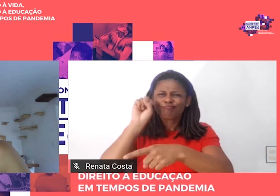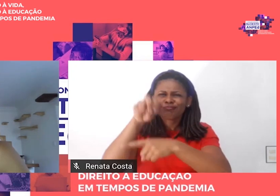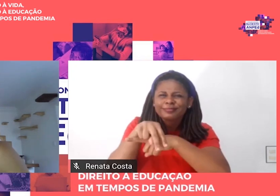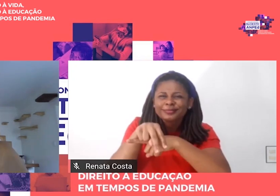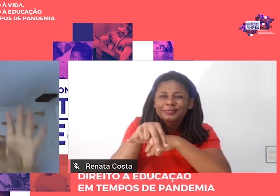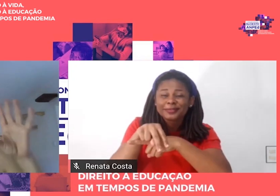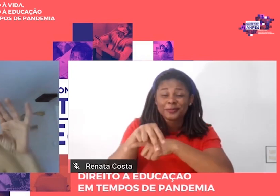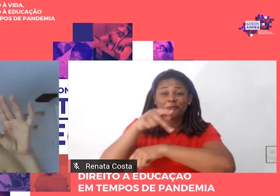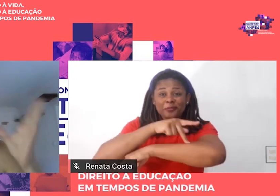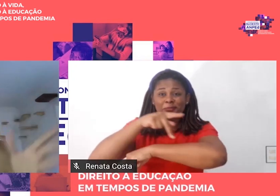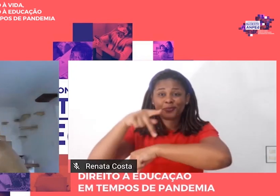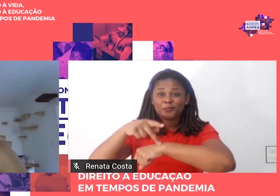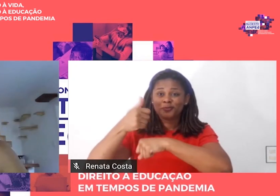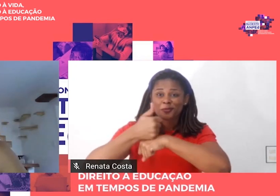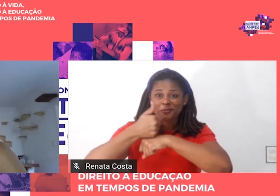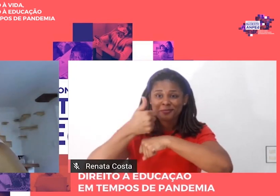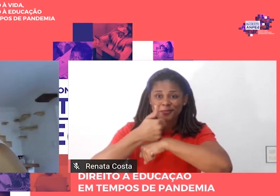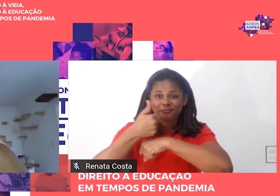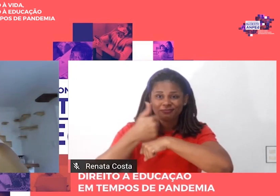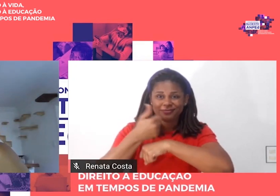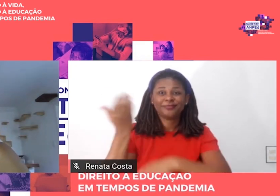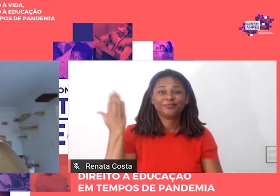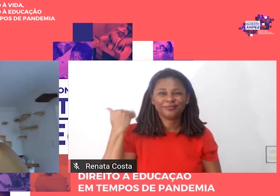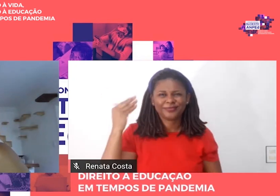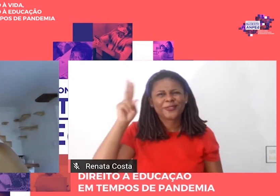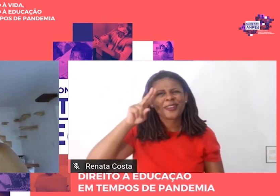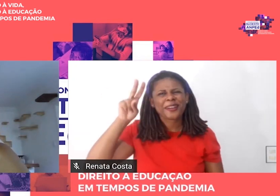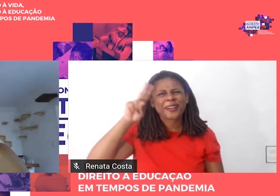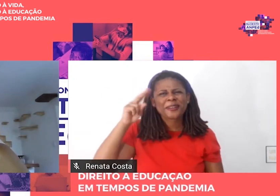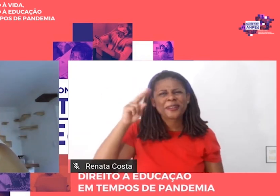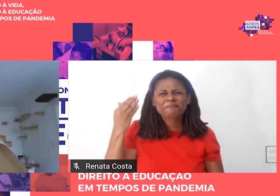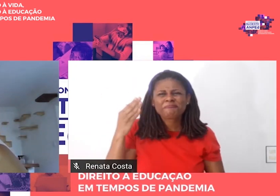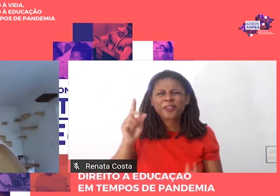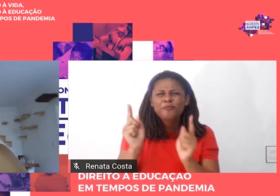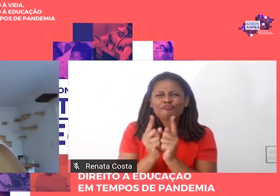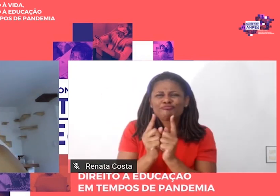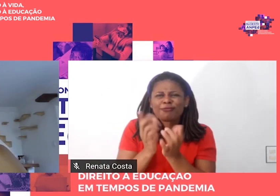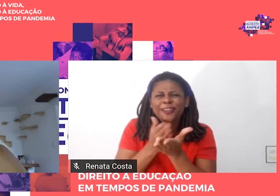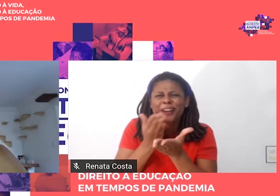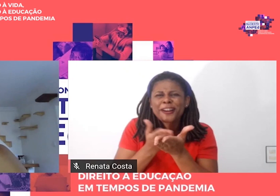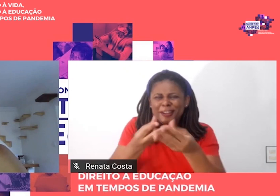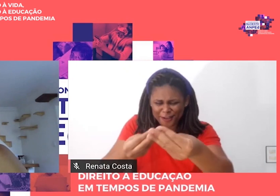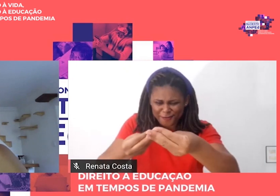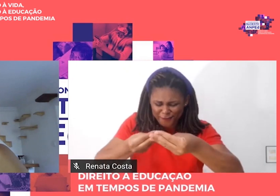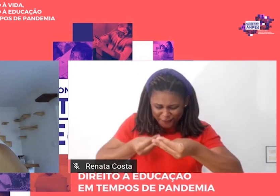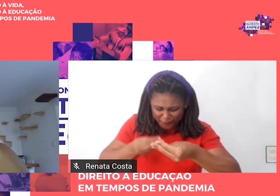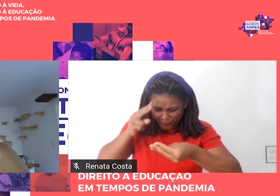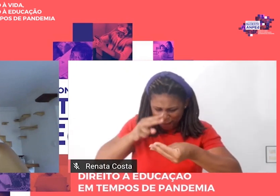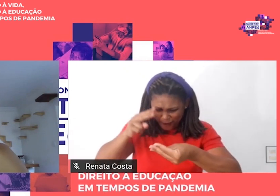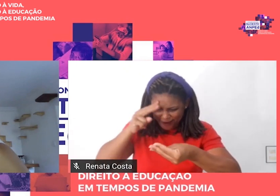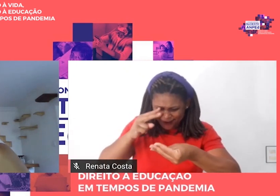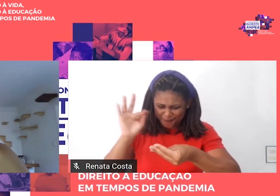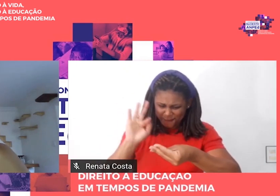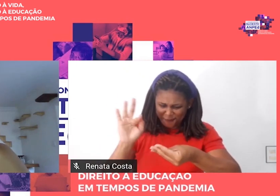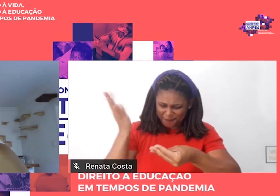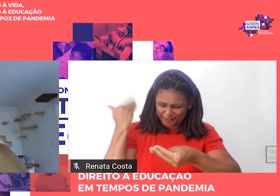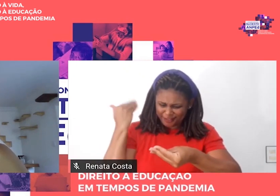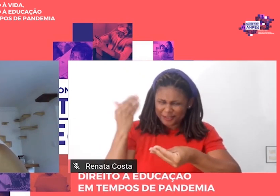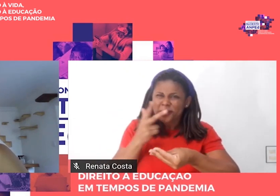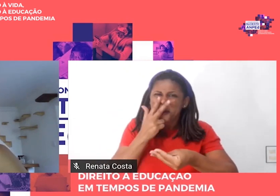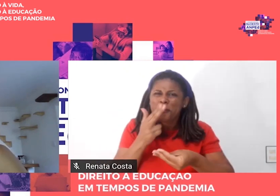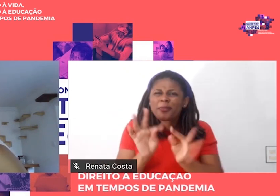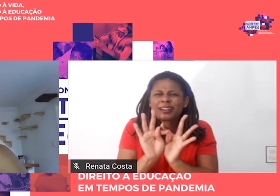Apresentado numa versão de bolso, o pequeno livro aparentava ser simples e de rápida